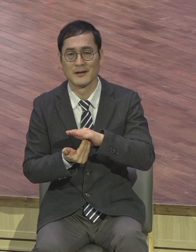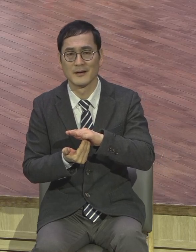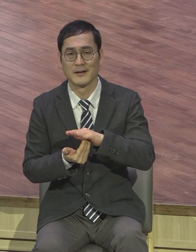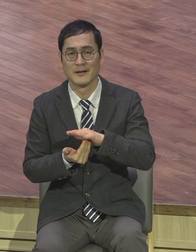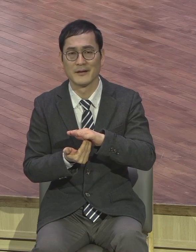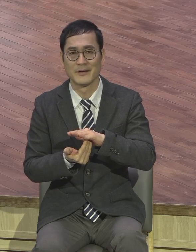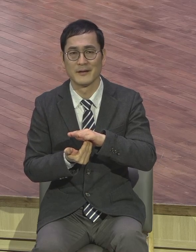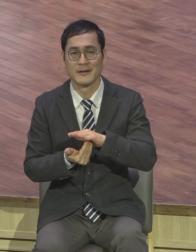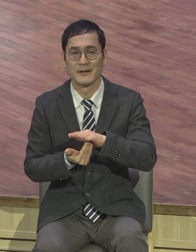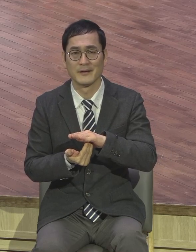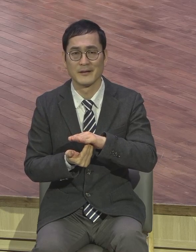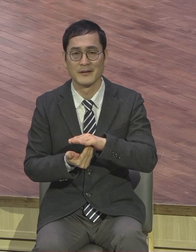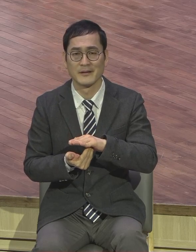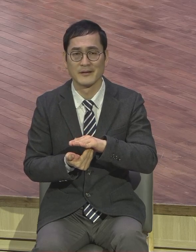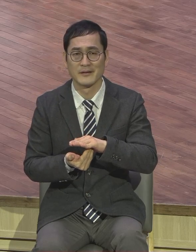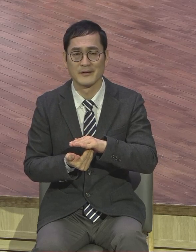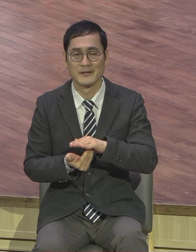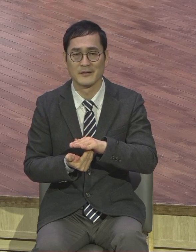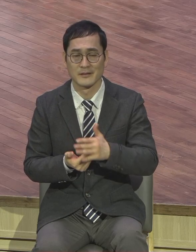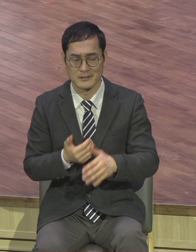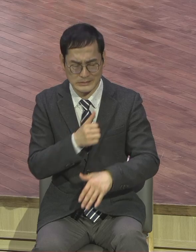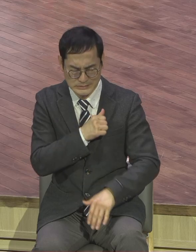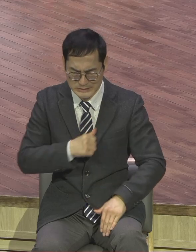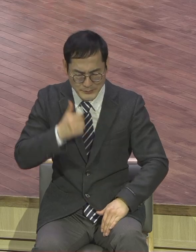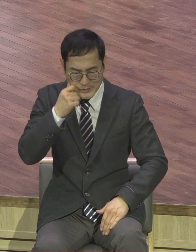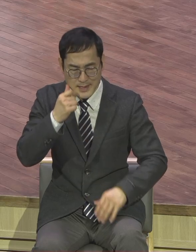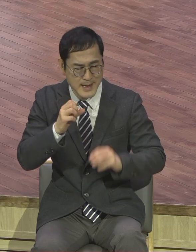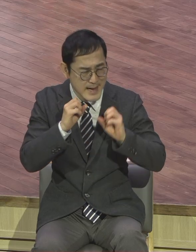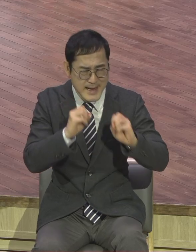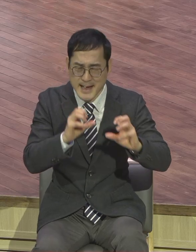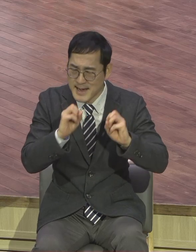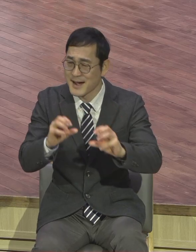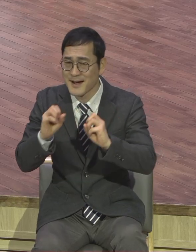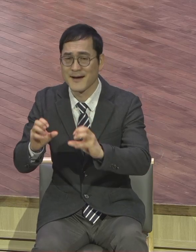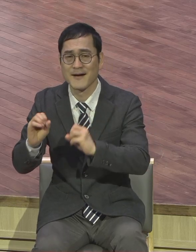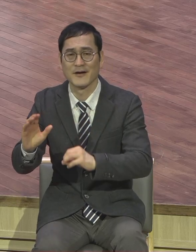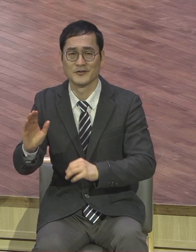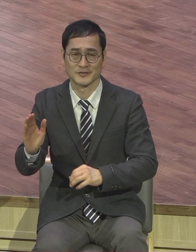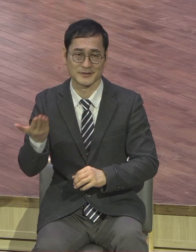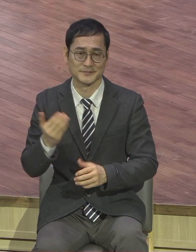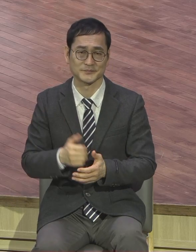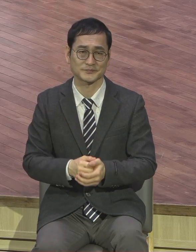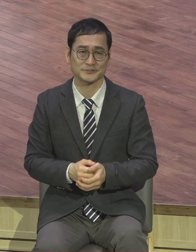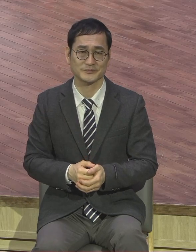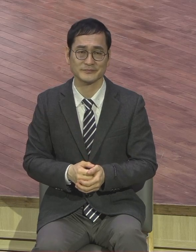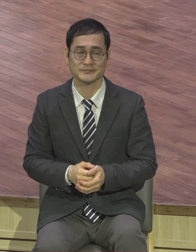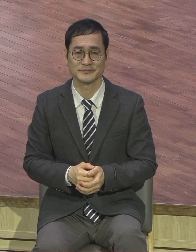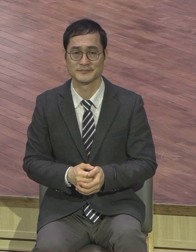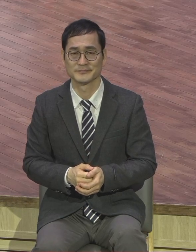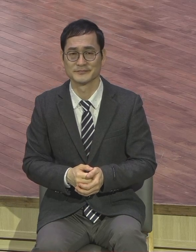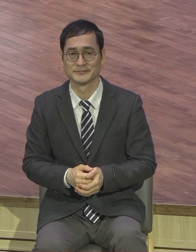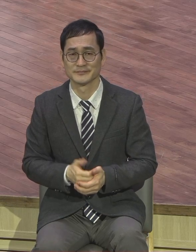이거래 받은 사람들은 그렇습니다. 계속 잘하기를 원합니다. 계속 성장합니다. 계속 세임 받습니다.